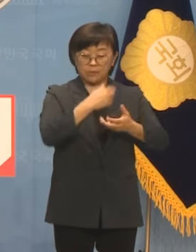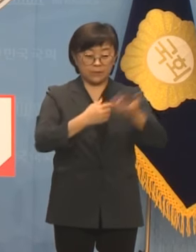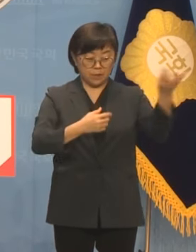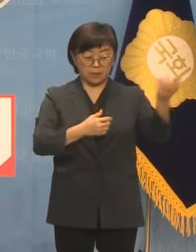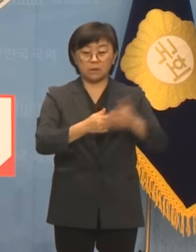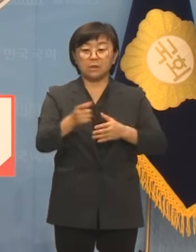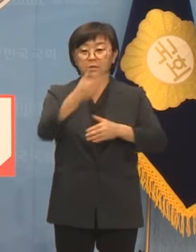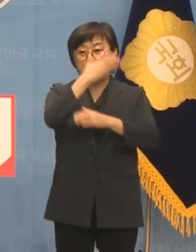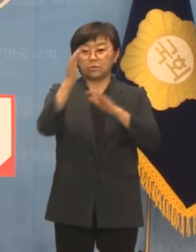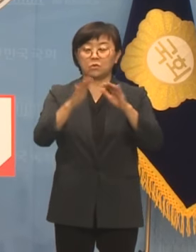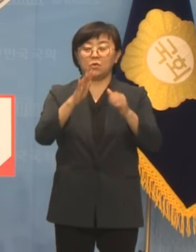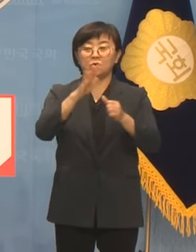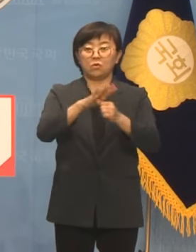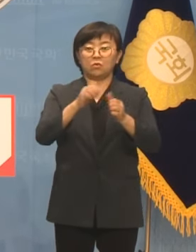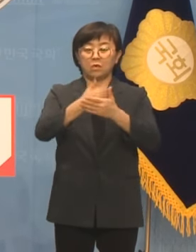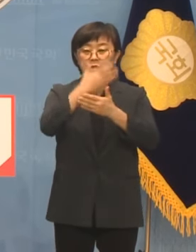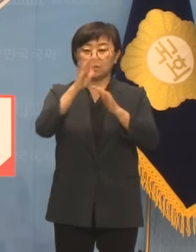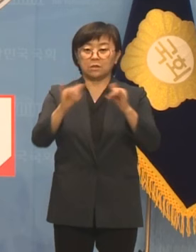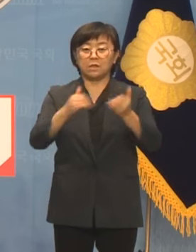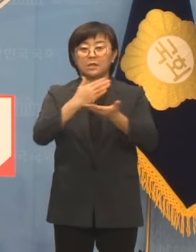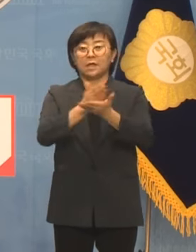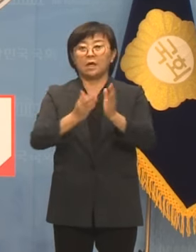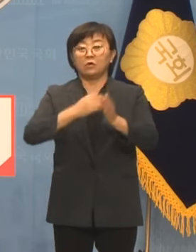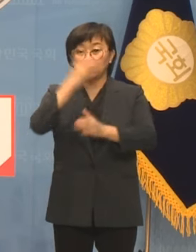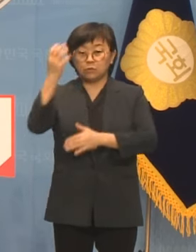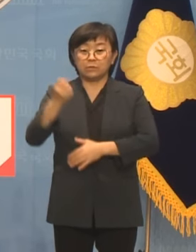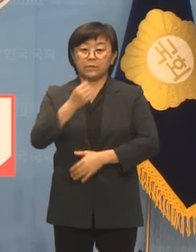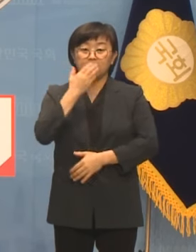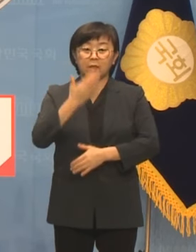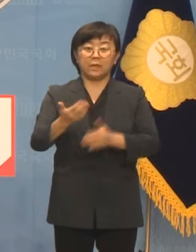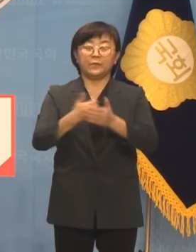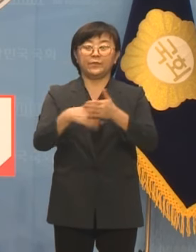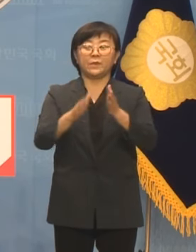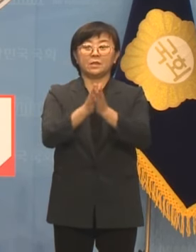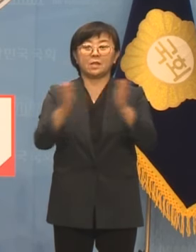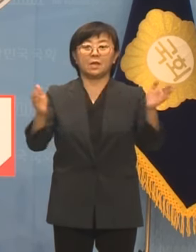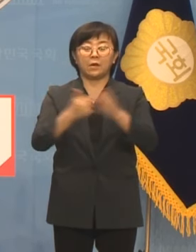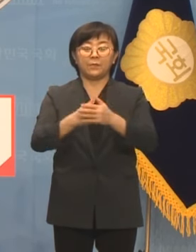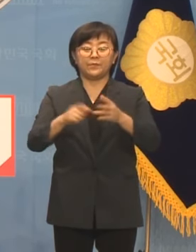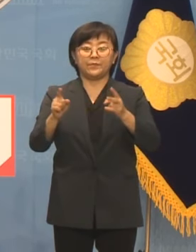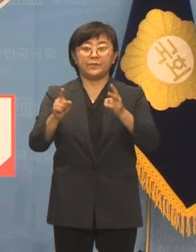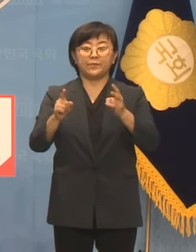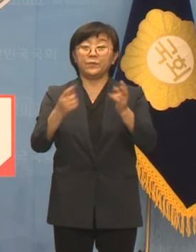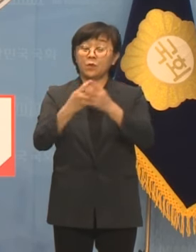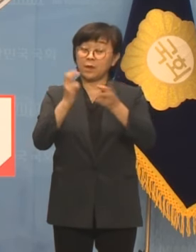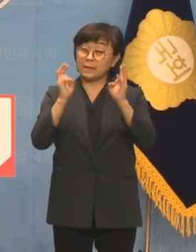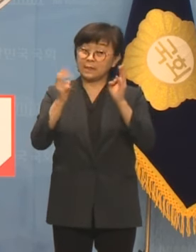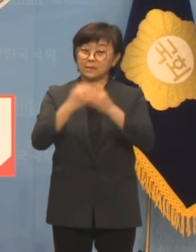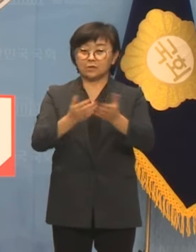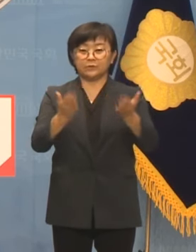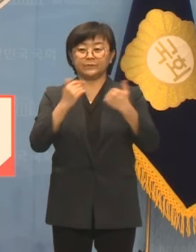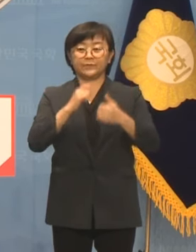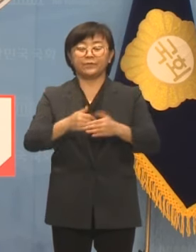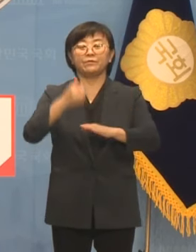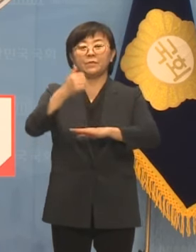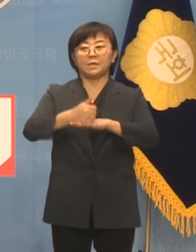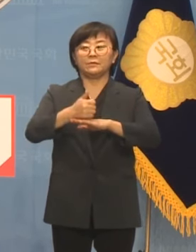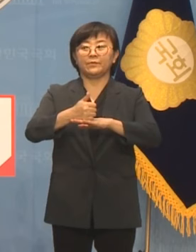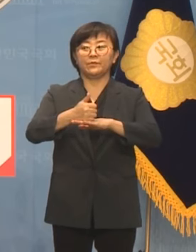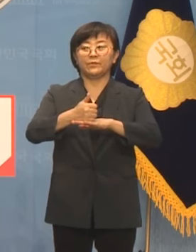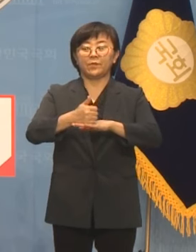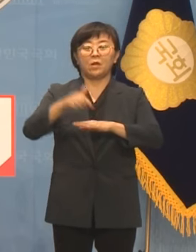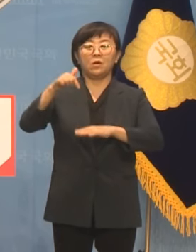청소년과 청년들이 다양한 꿈을 펼칠 수 있는 스타트업 인큐베이터를 유치하겠습니다. 마지막으로